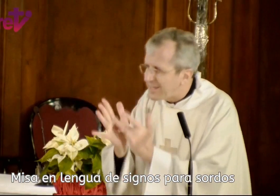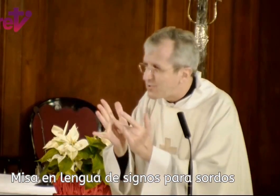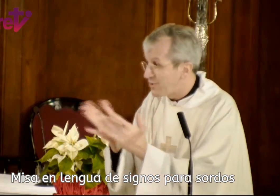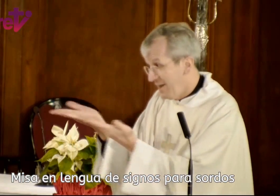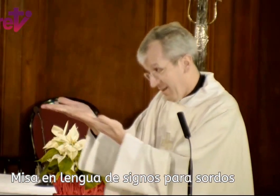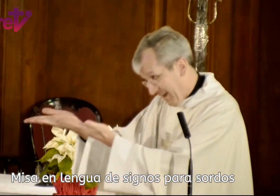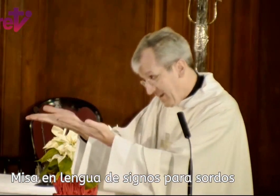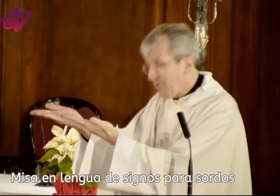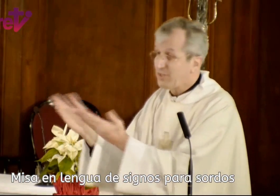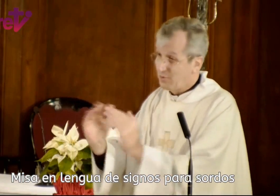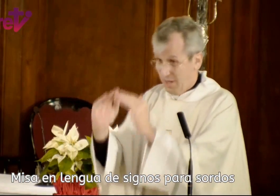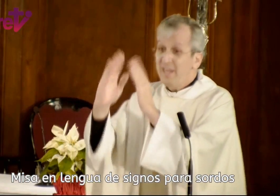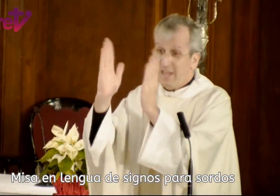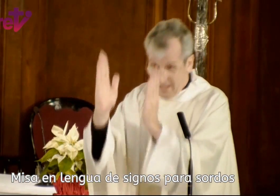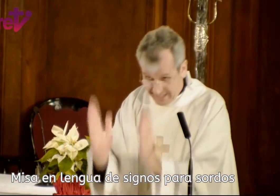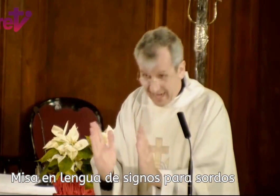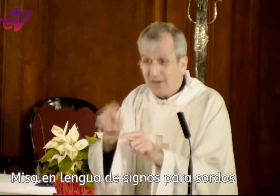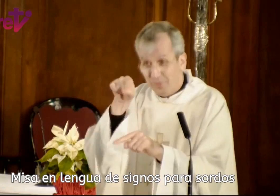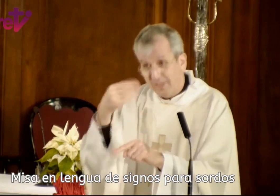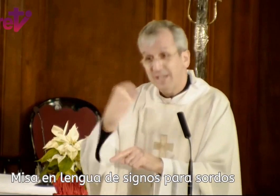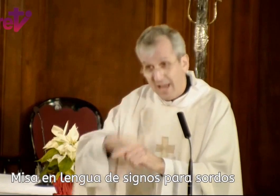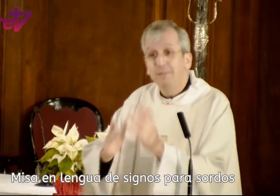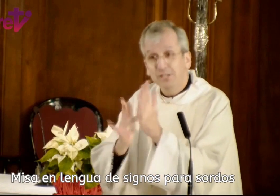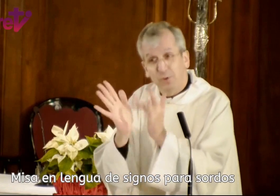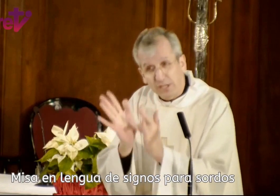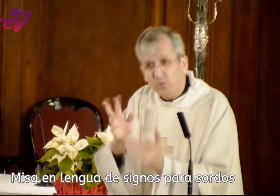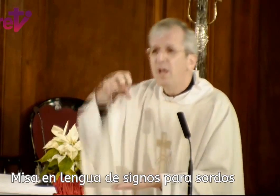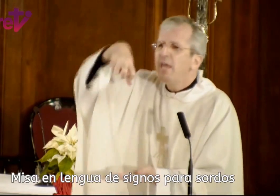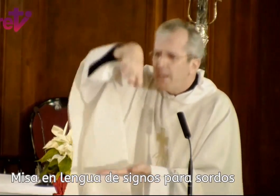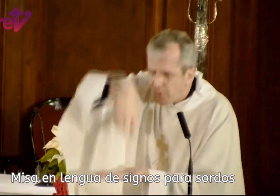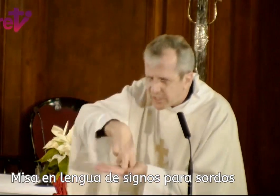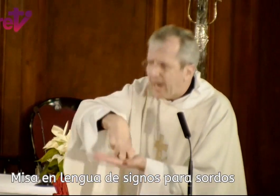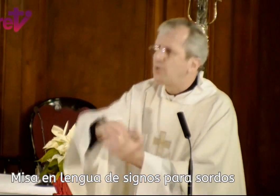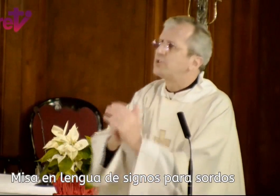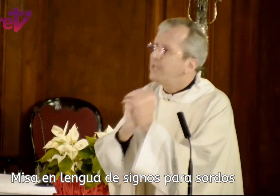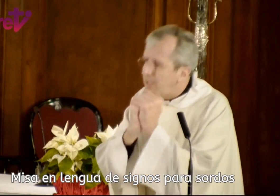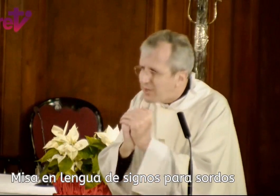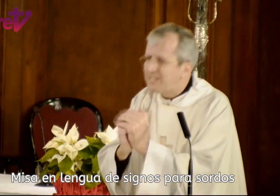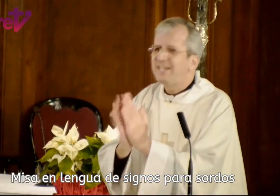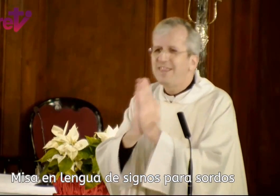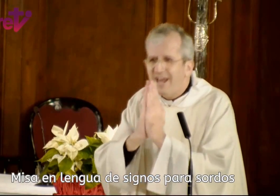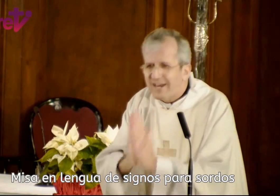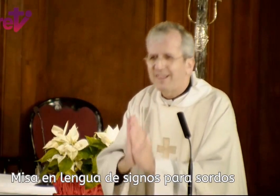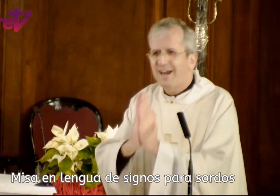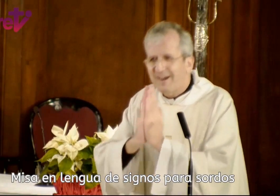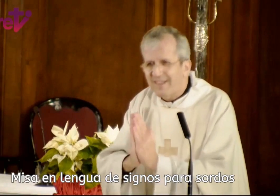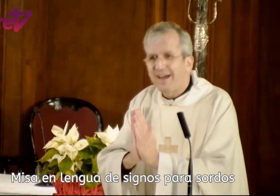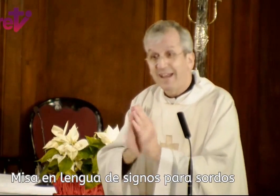Jesús, del niño Jesús y del sagrario donde está el mismo Jesús, y postrarnos, y con insistencia, rezar, rezar.